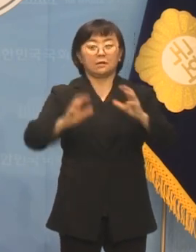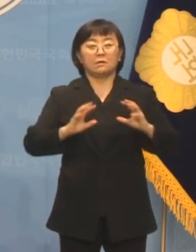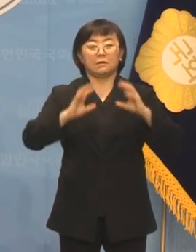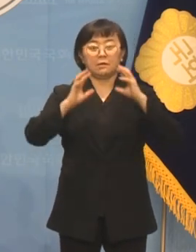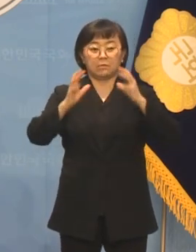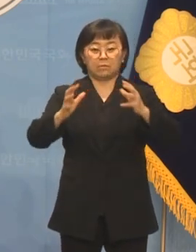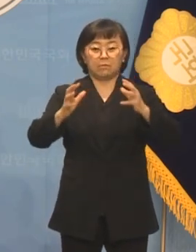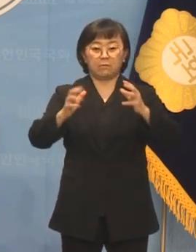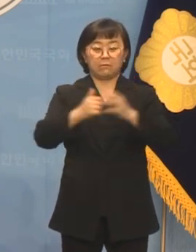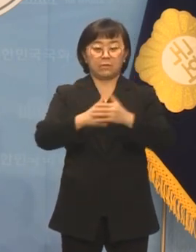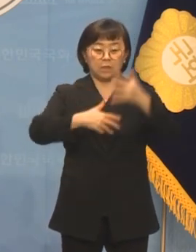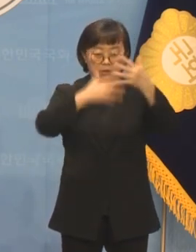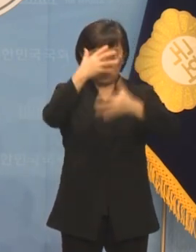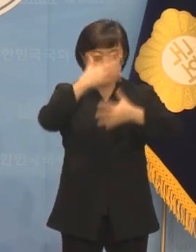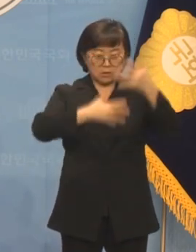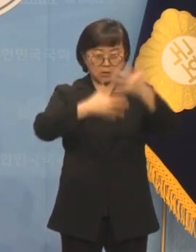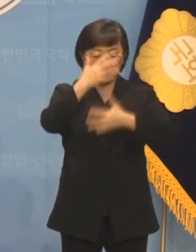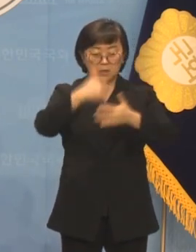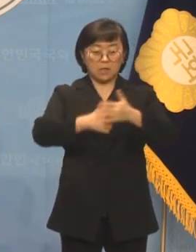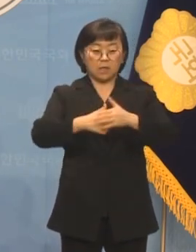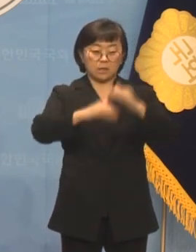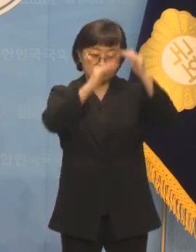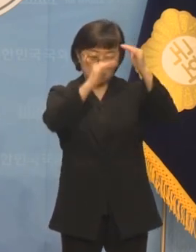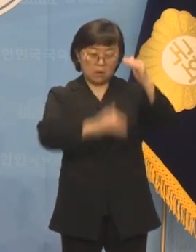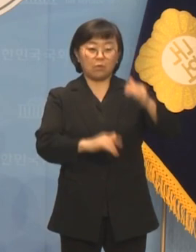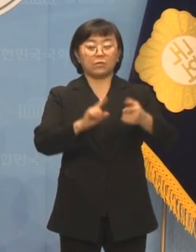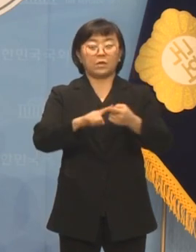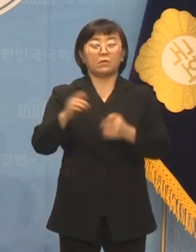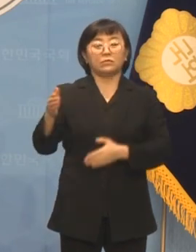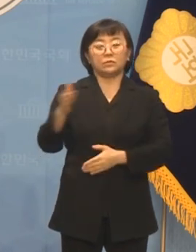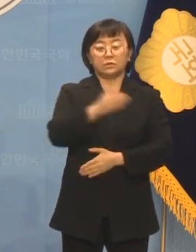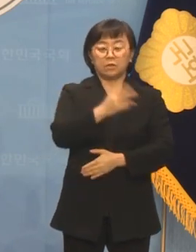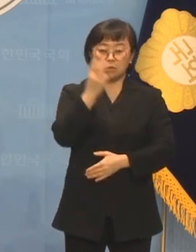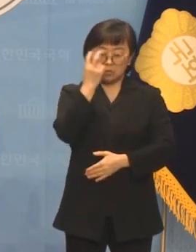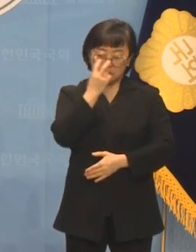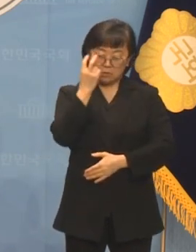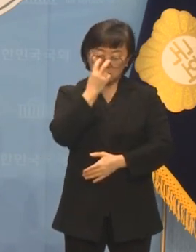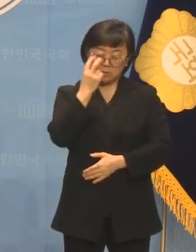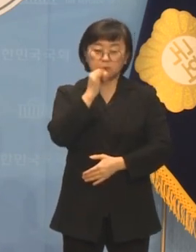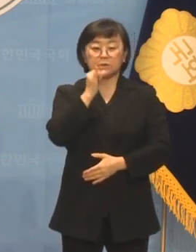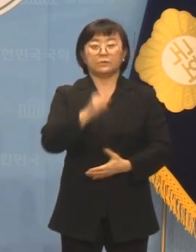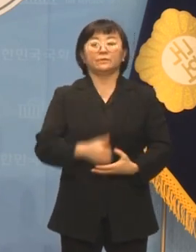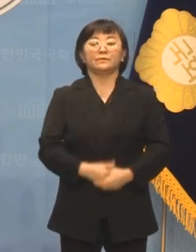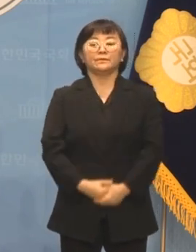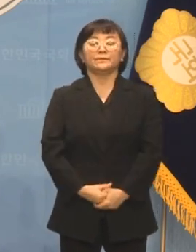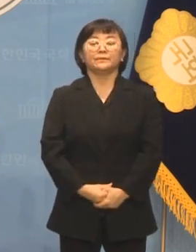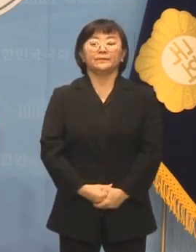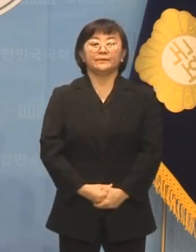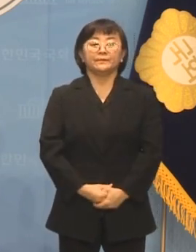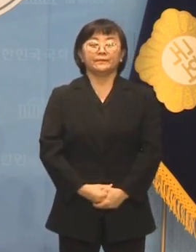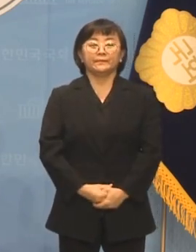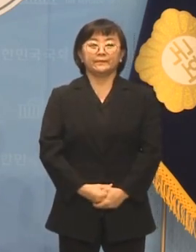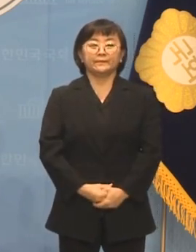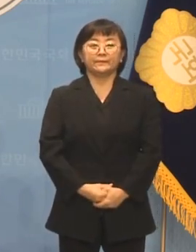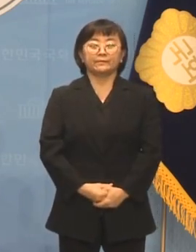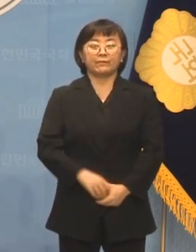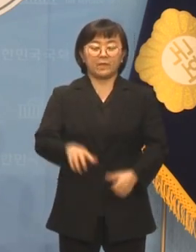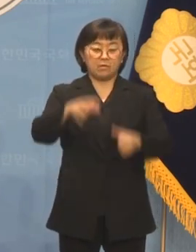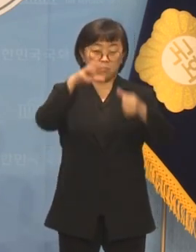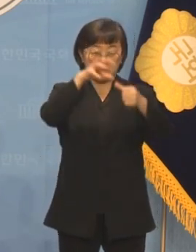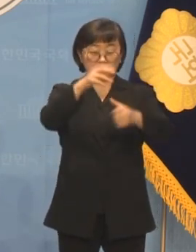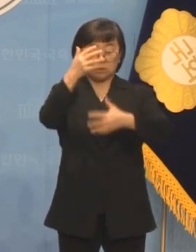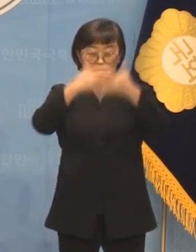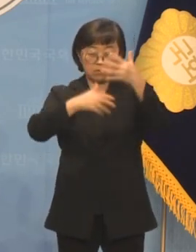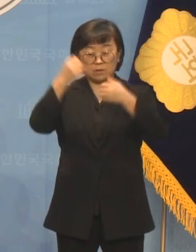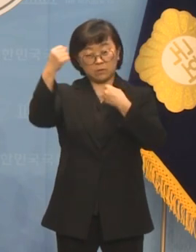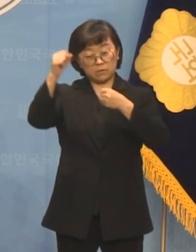영화가 시나리오 단계에서부터 거멸이 이루어지고 있습니다. 그 억눌린 영화